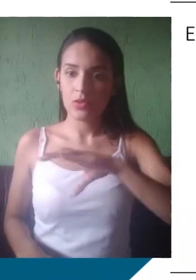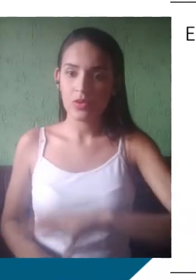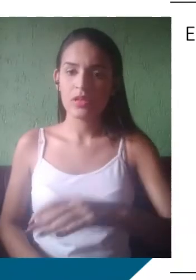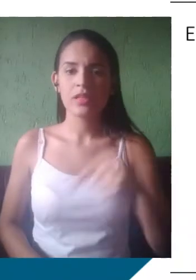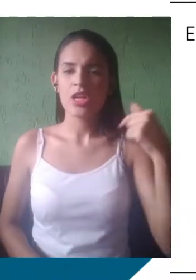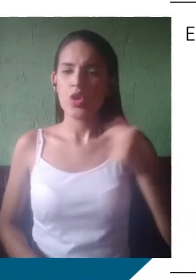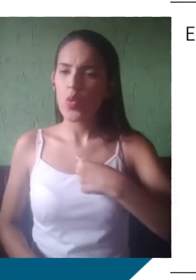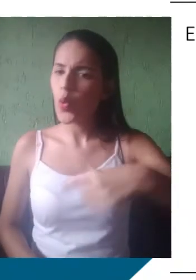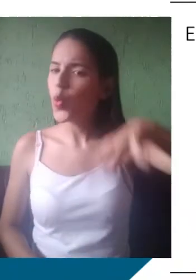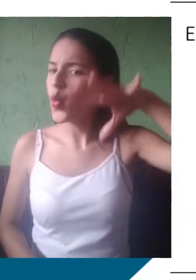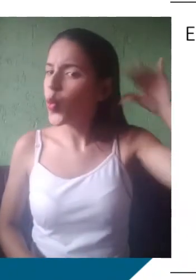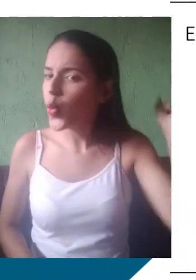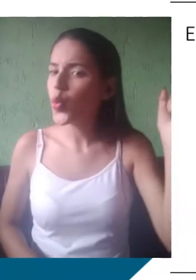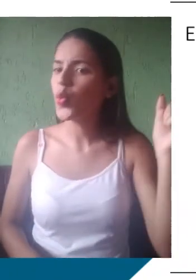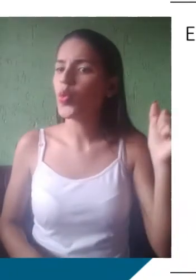Bom,